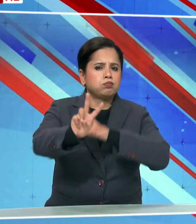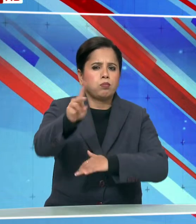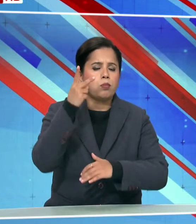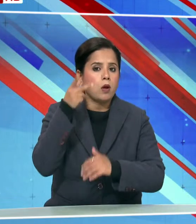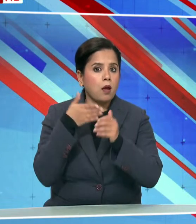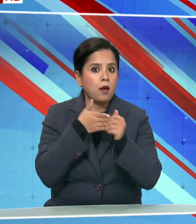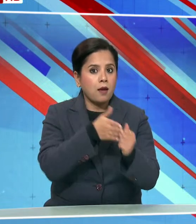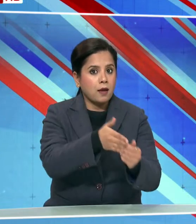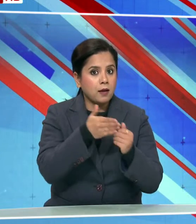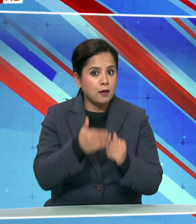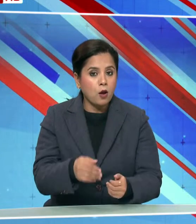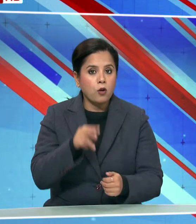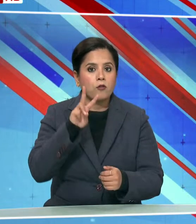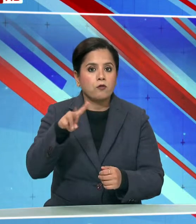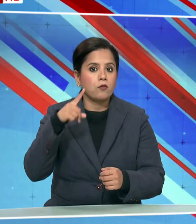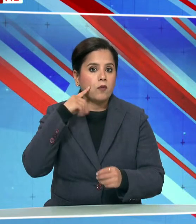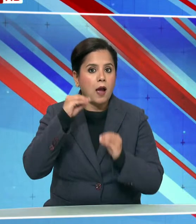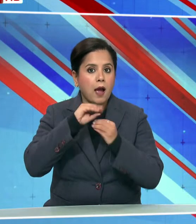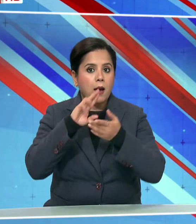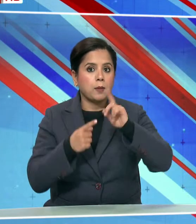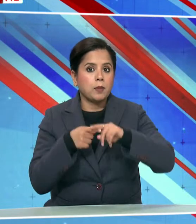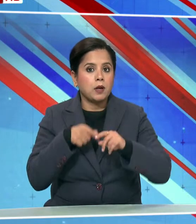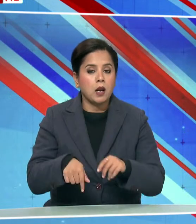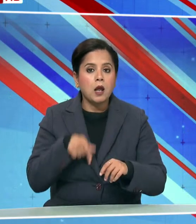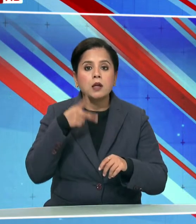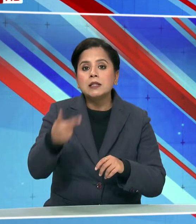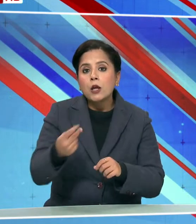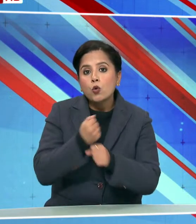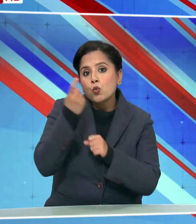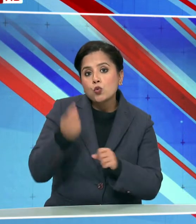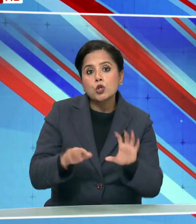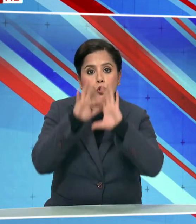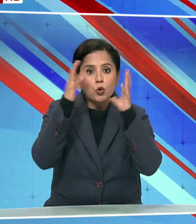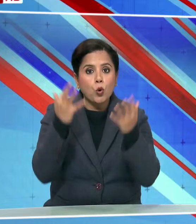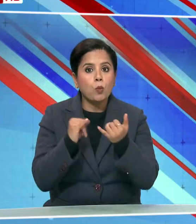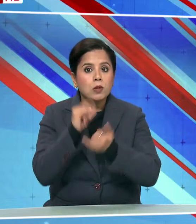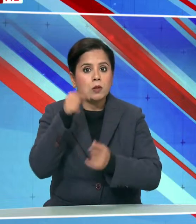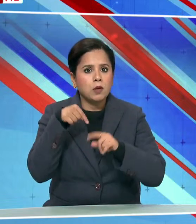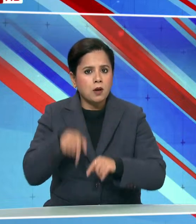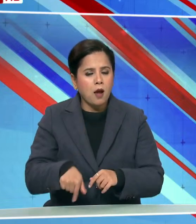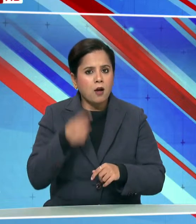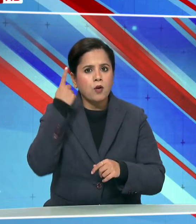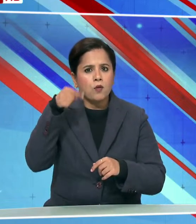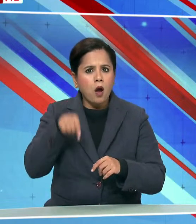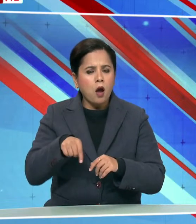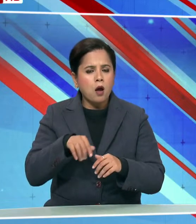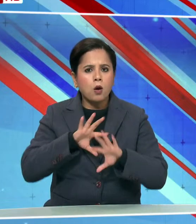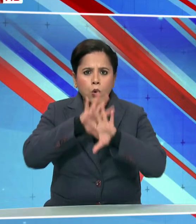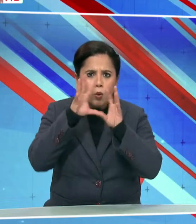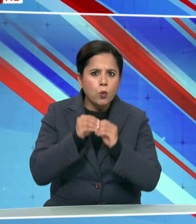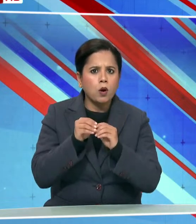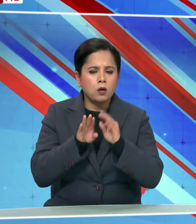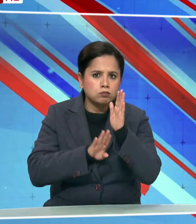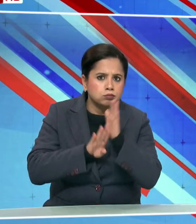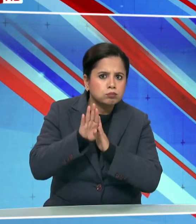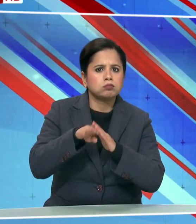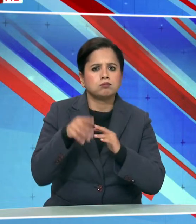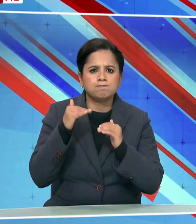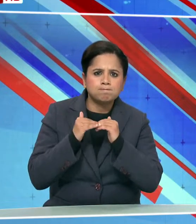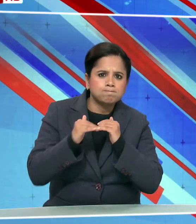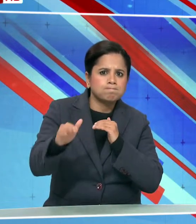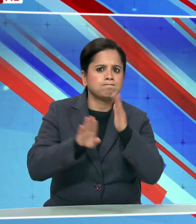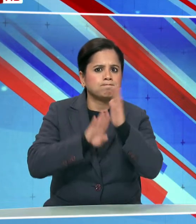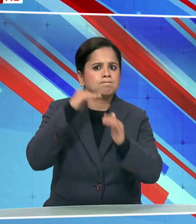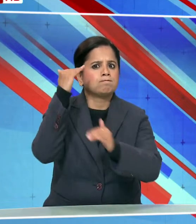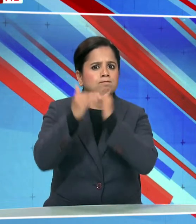नेत्रित्व में आयोजेत वाइबरिन गुजुरात ग्लोबल समिट आज समावेशी विकास और सतत विकास के लिए